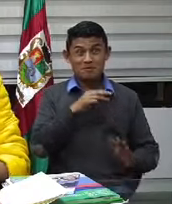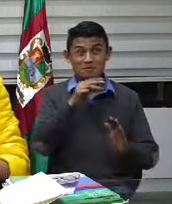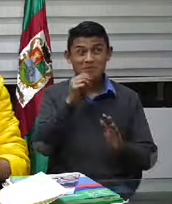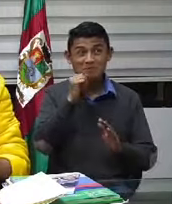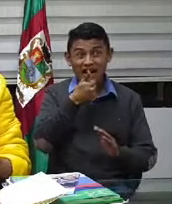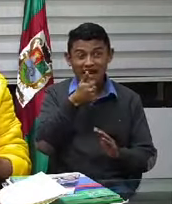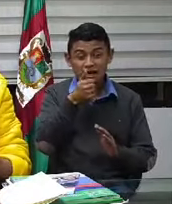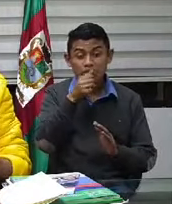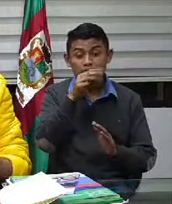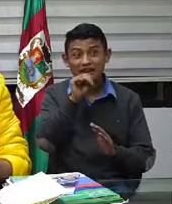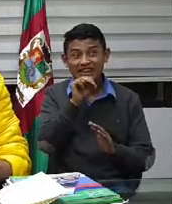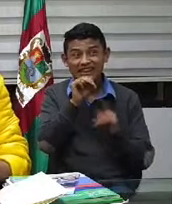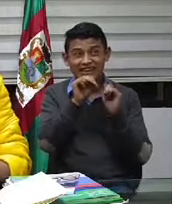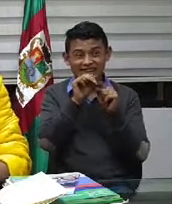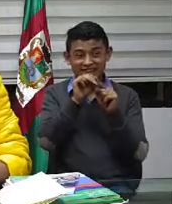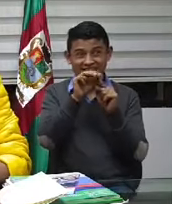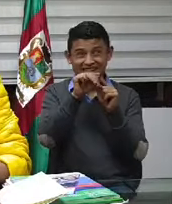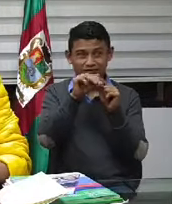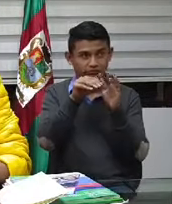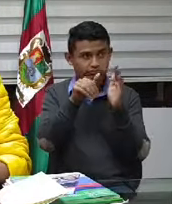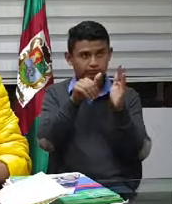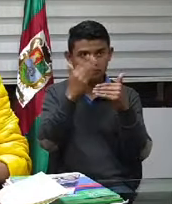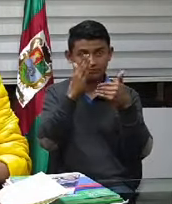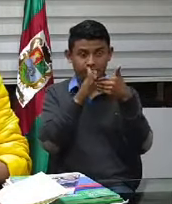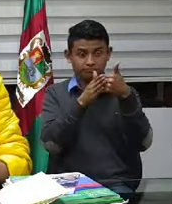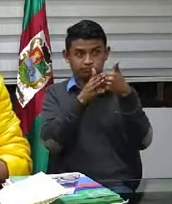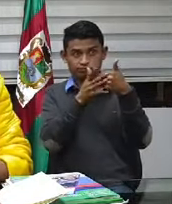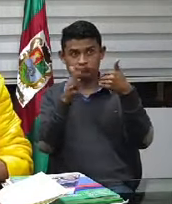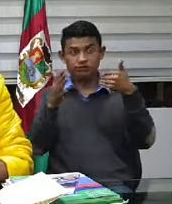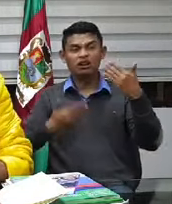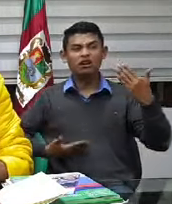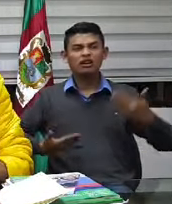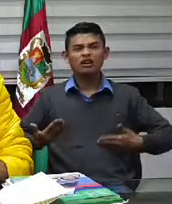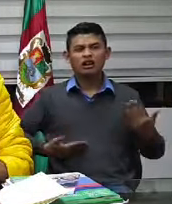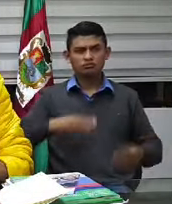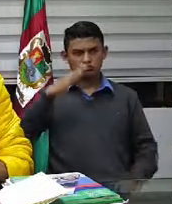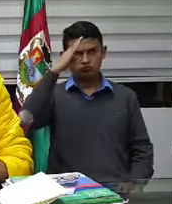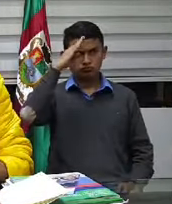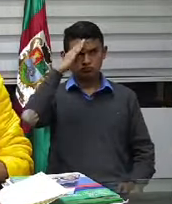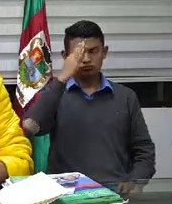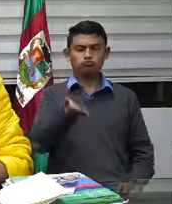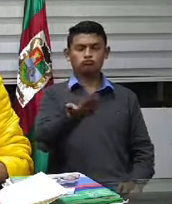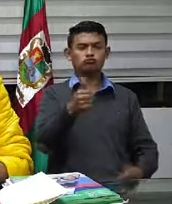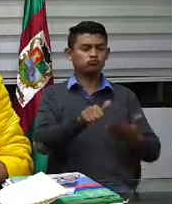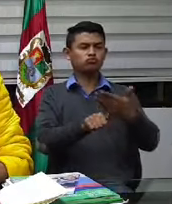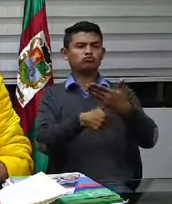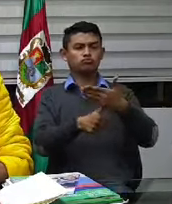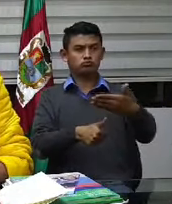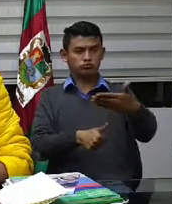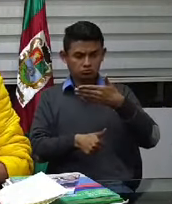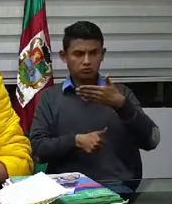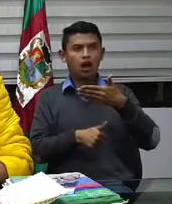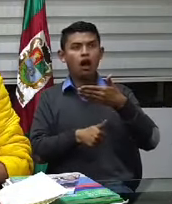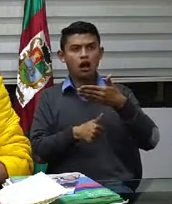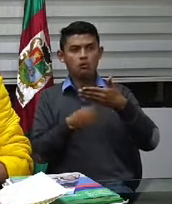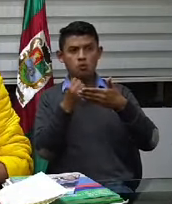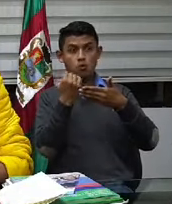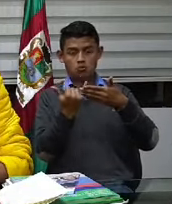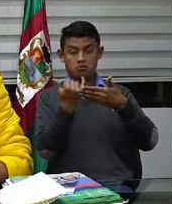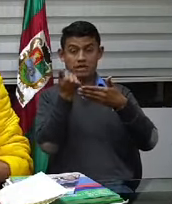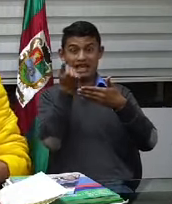pedir la cédula a la entrada de los establecimientos también en los establecimientos pequeños